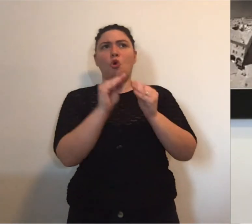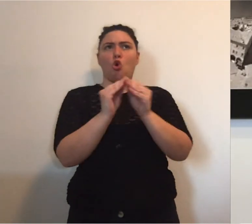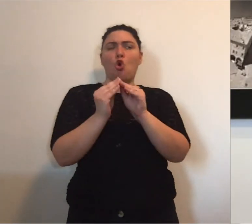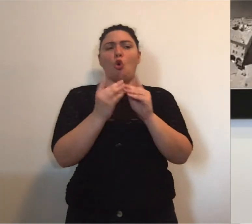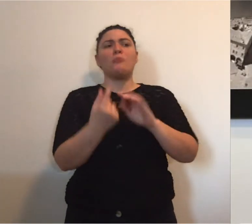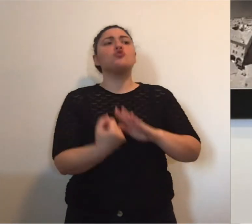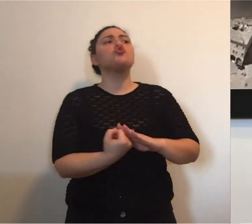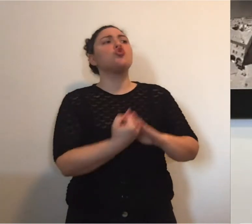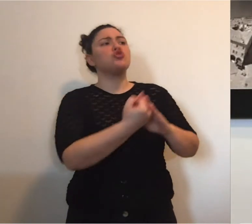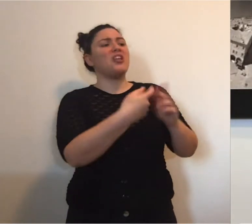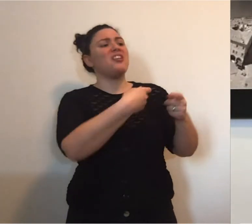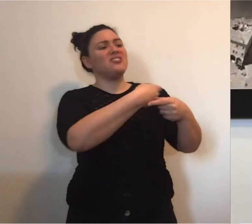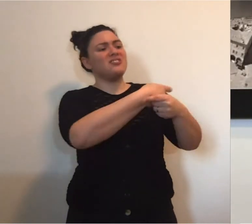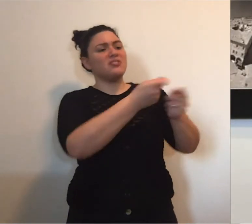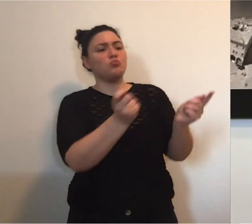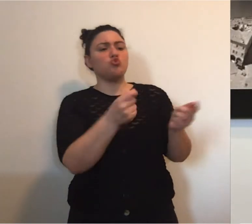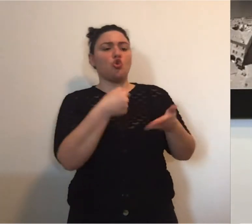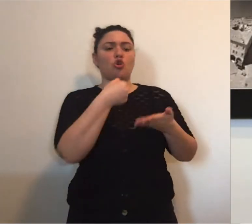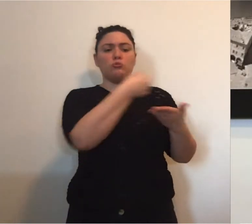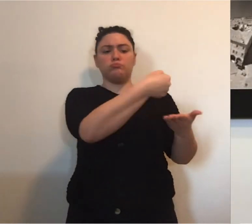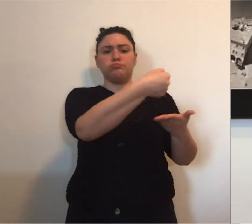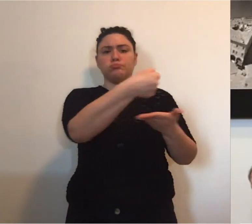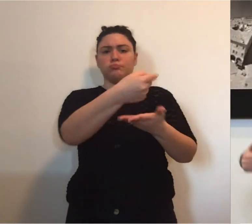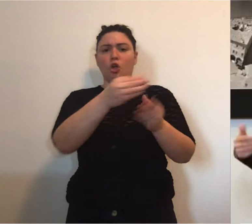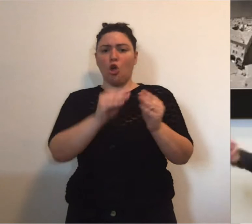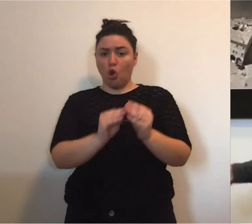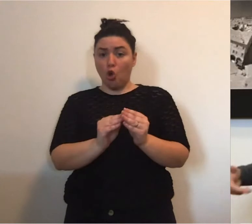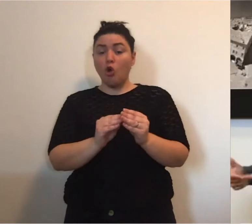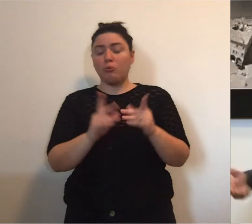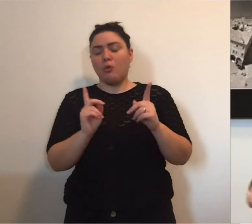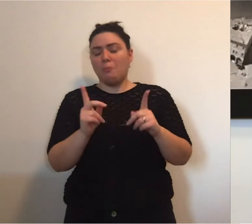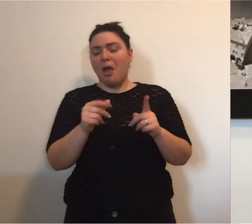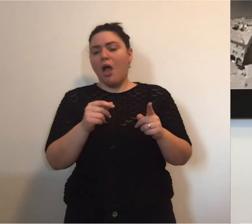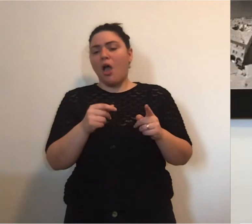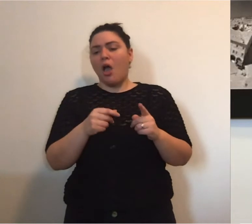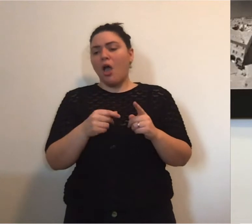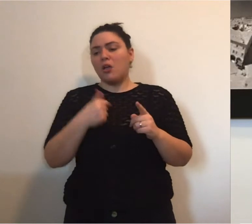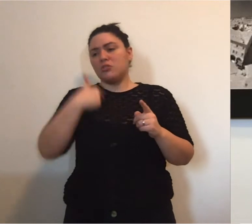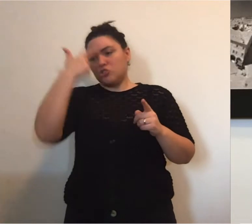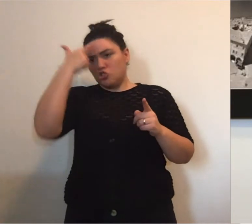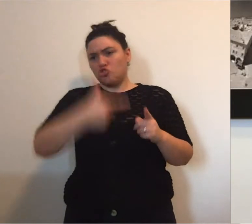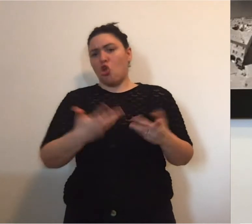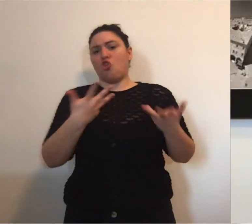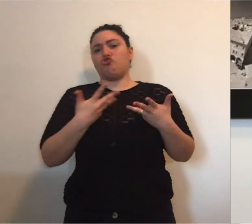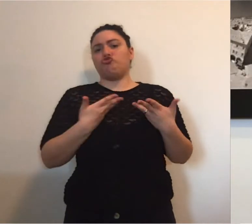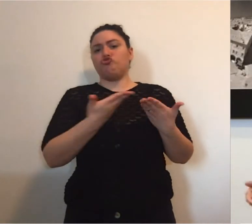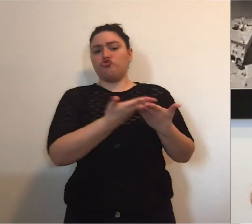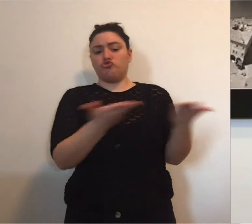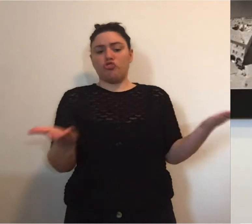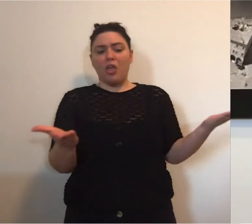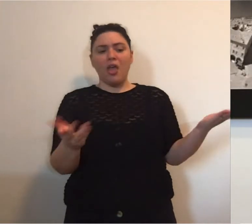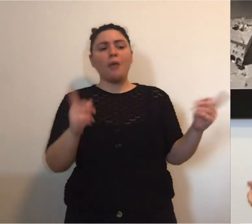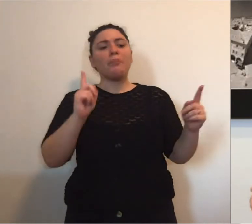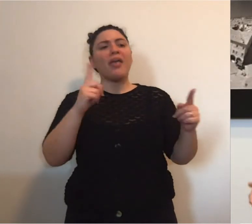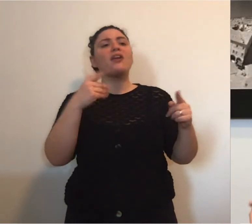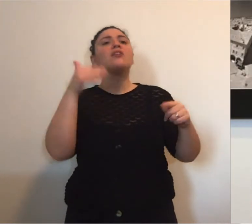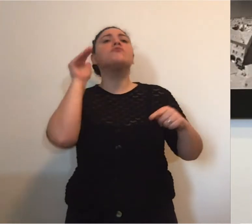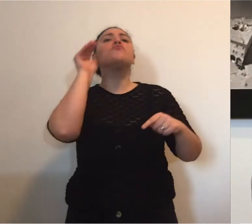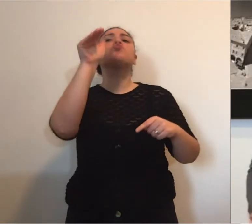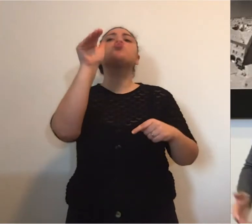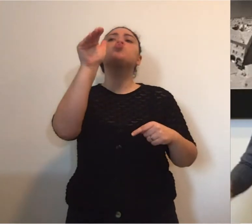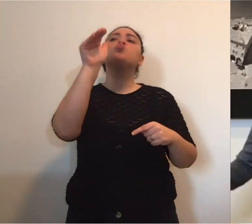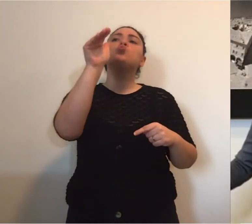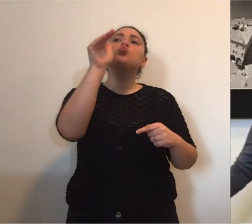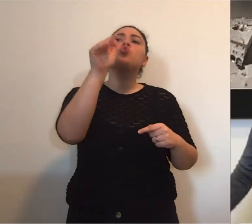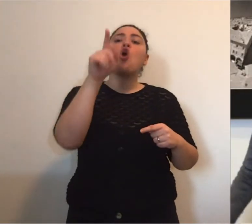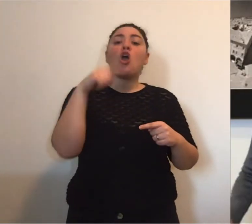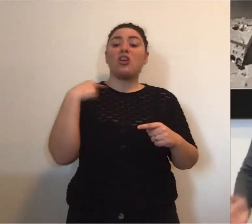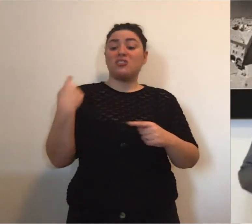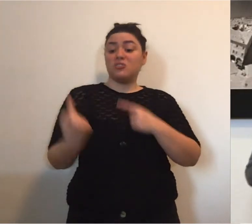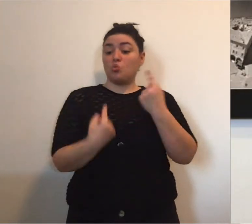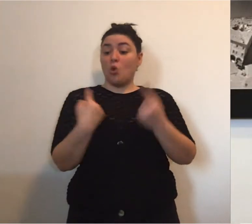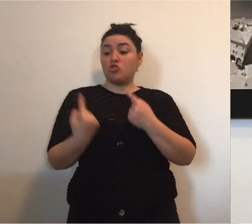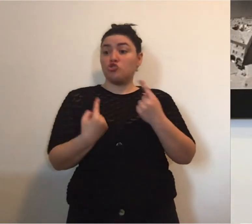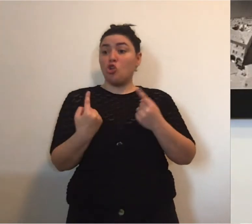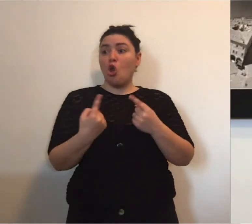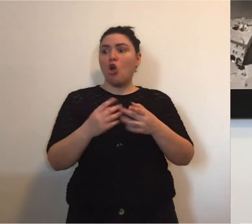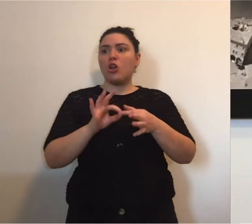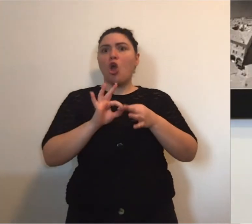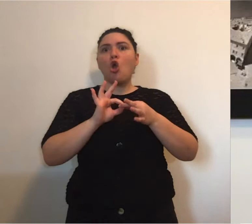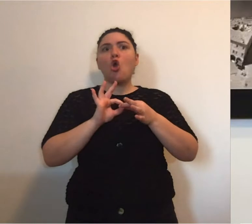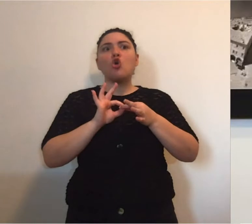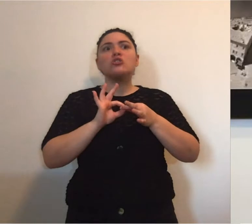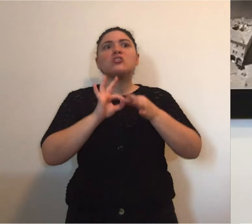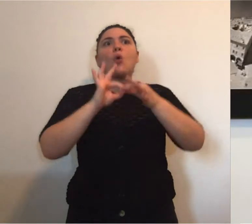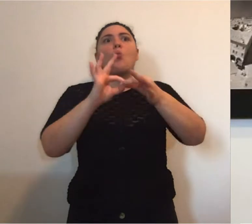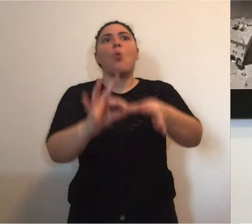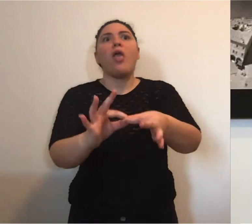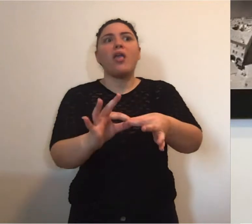il meccanismo di ridistribuzione, anche una serie di sostegni che possono essere determinanti per fare in modo